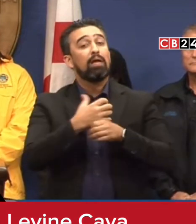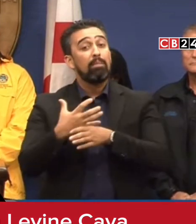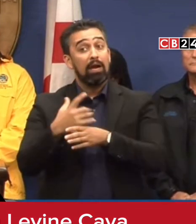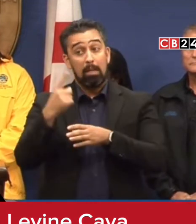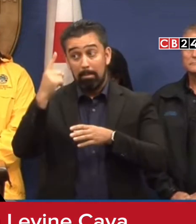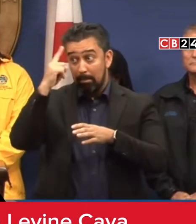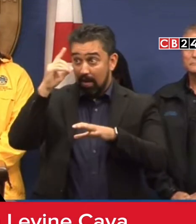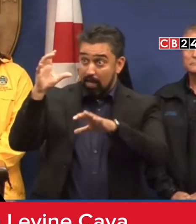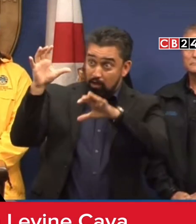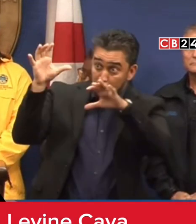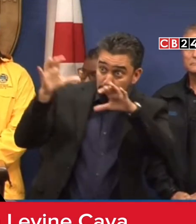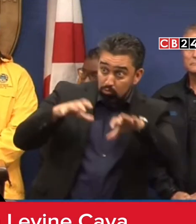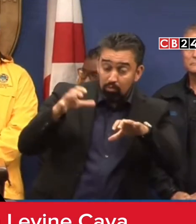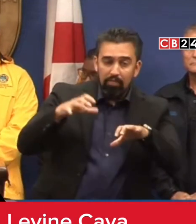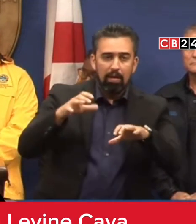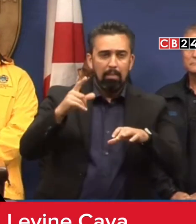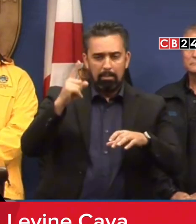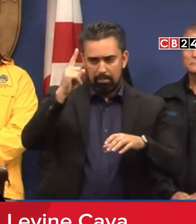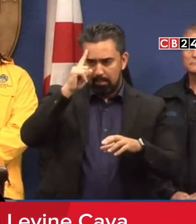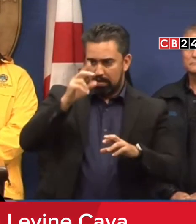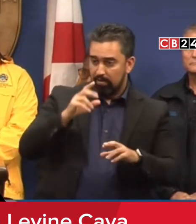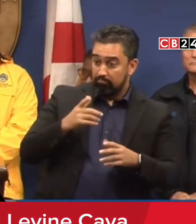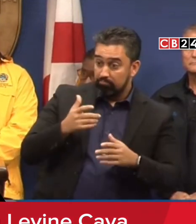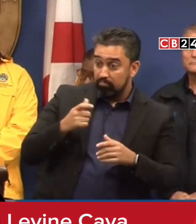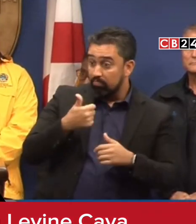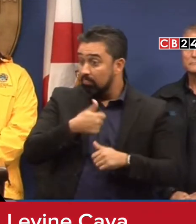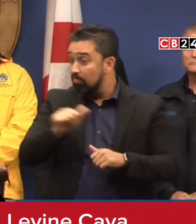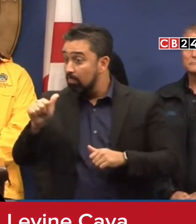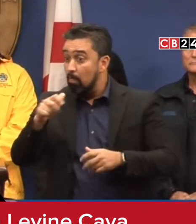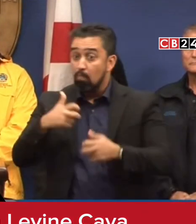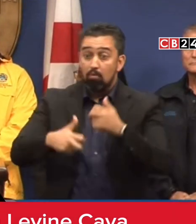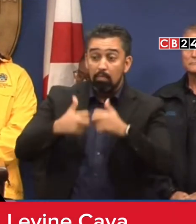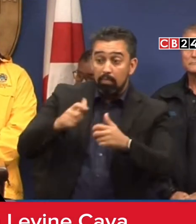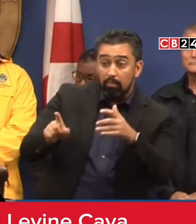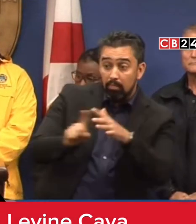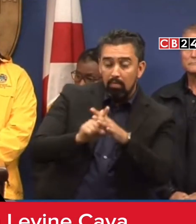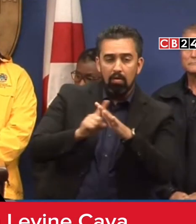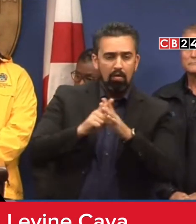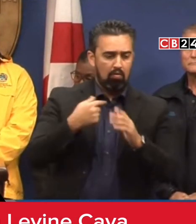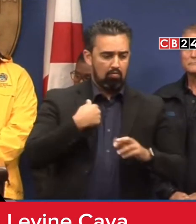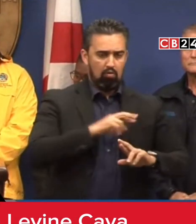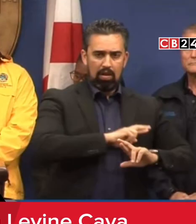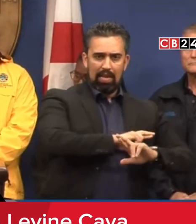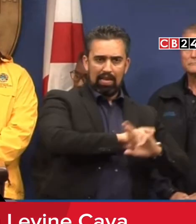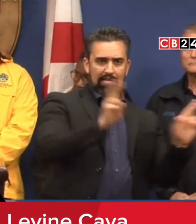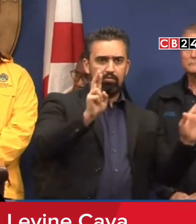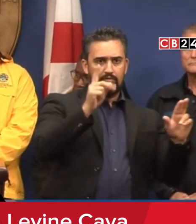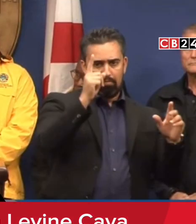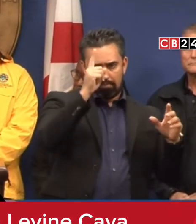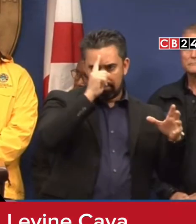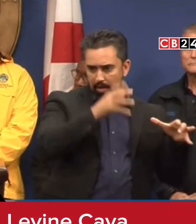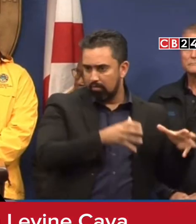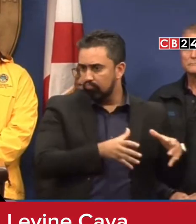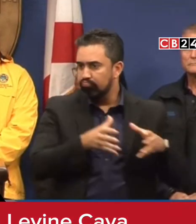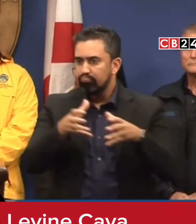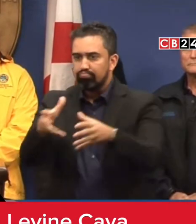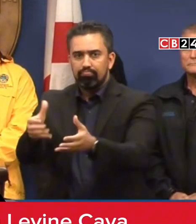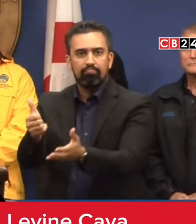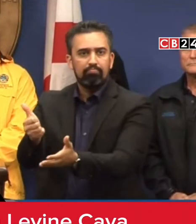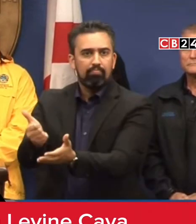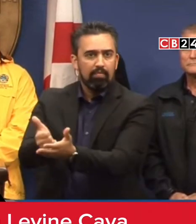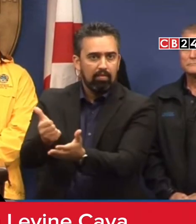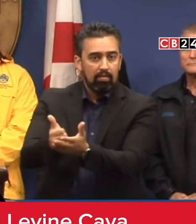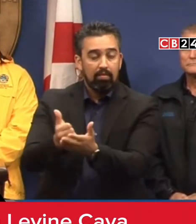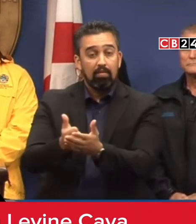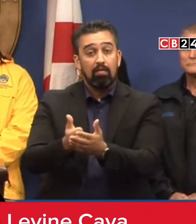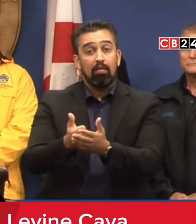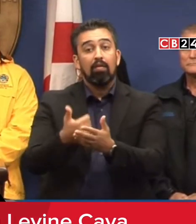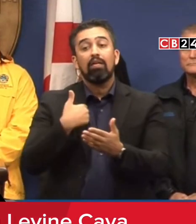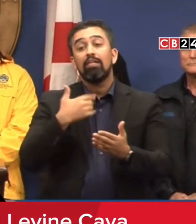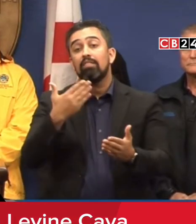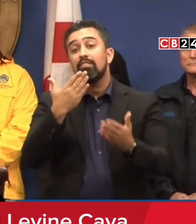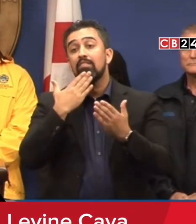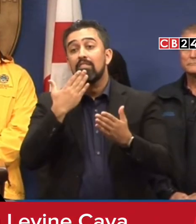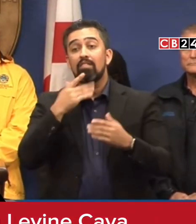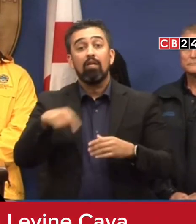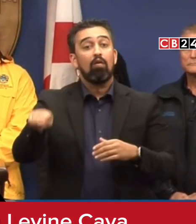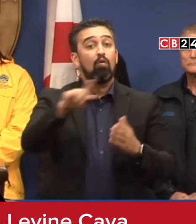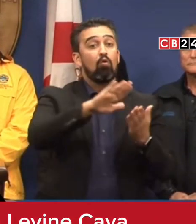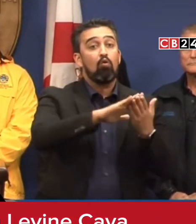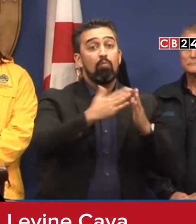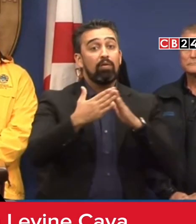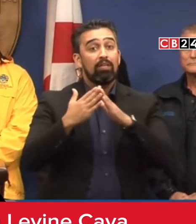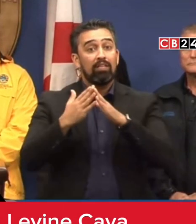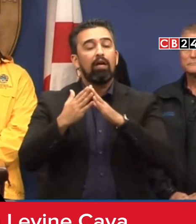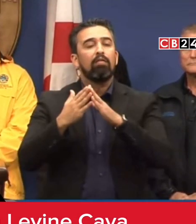lluvia y poder responder sin problemas durante y después de la tormenta. Invito a la comunidad que estén